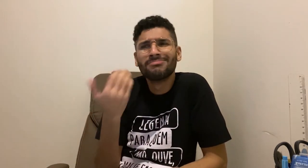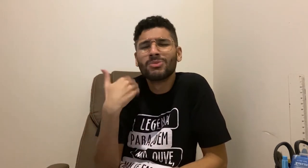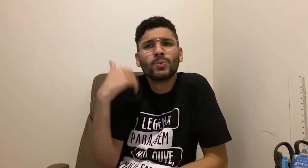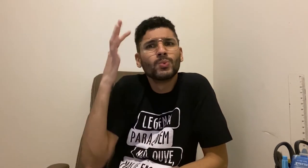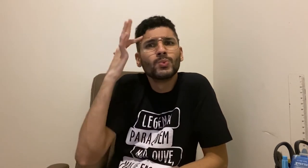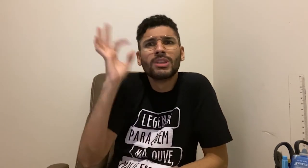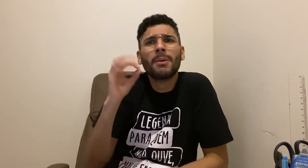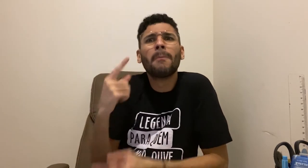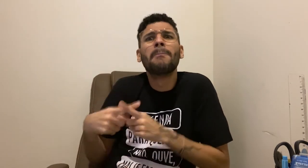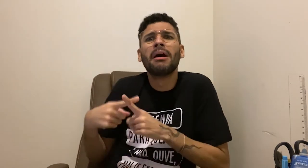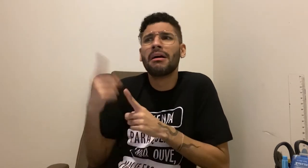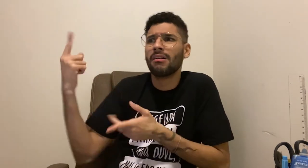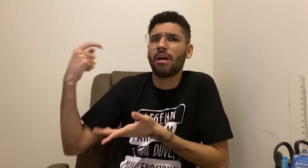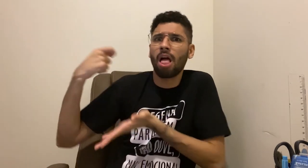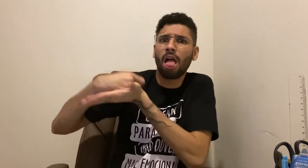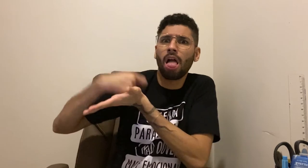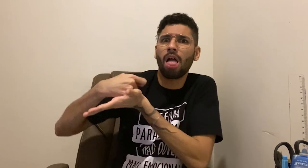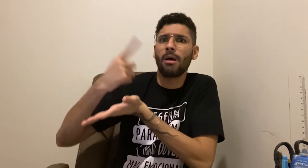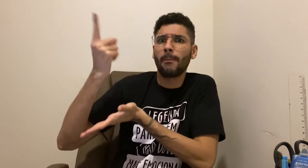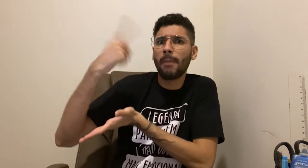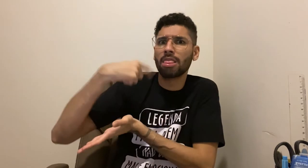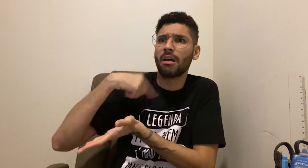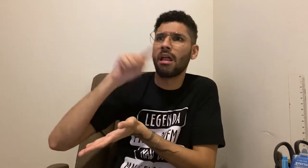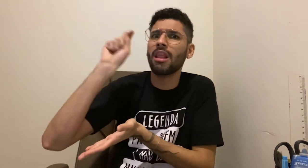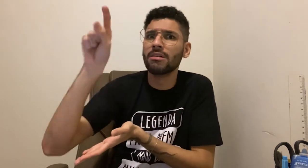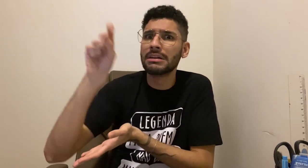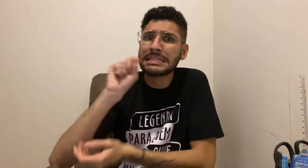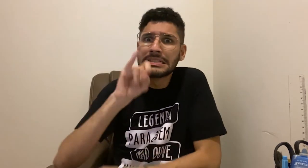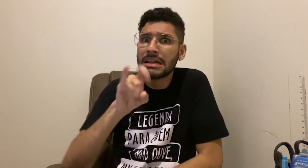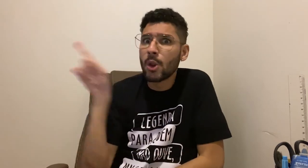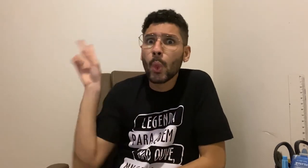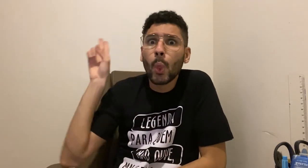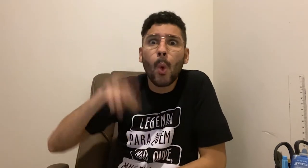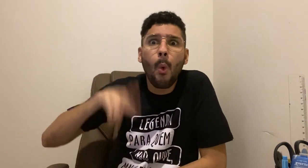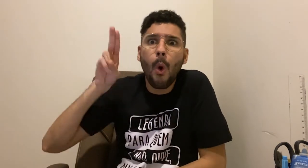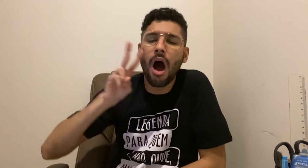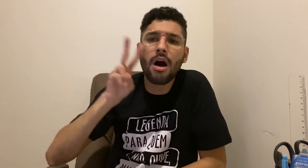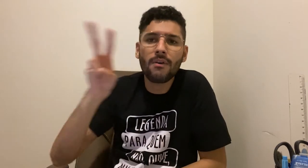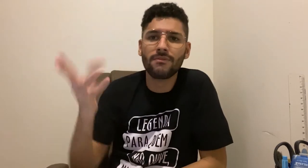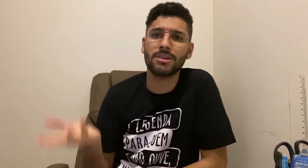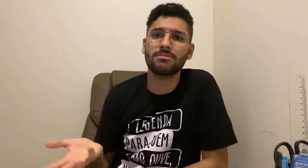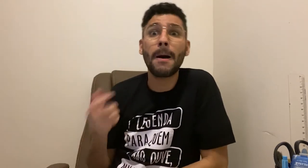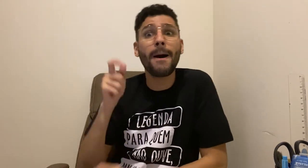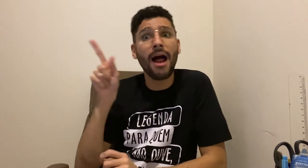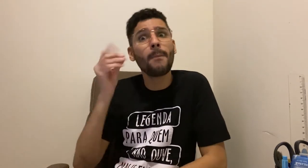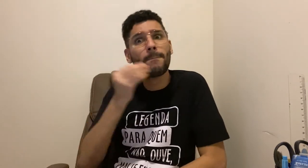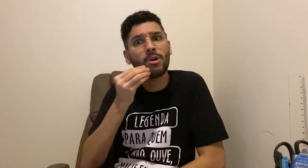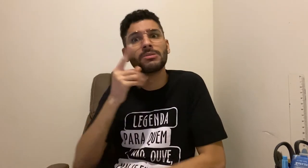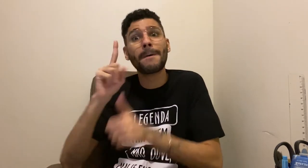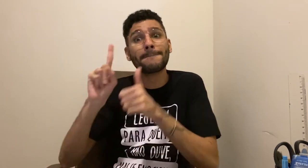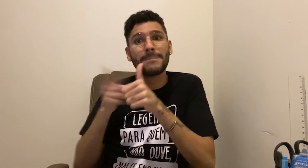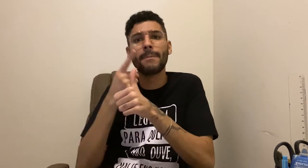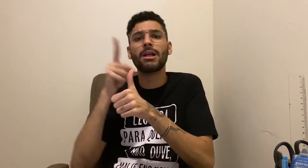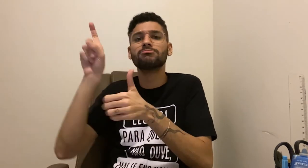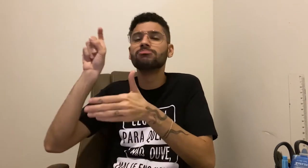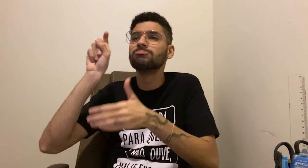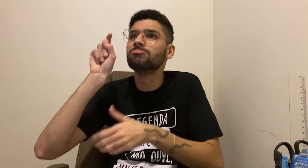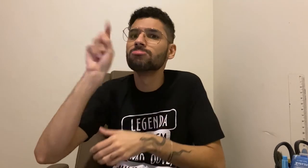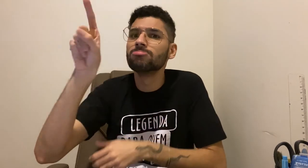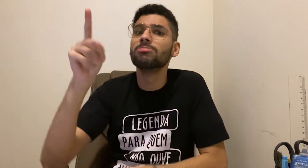Não consigo entender porque eles me mandam usar a legenda automática sendo que eles nunca nem viram como é. Eles poderiam